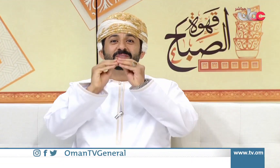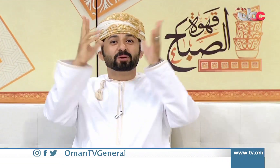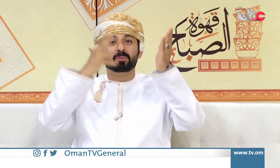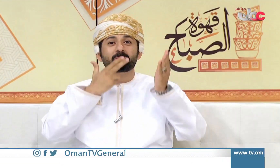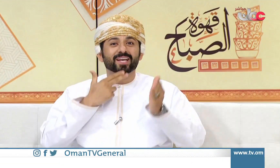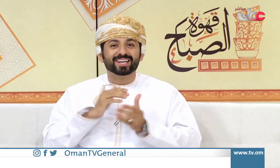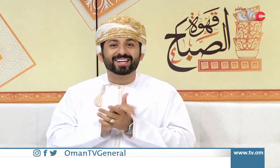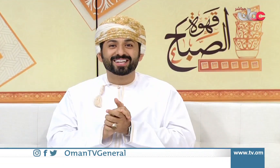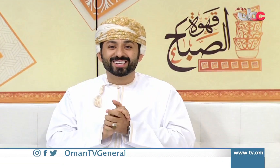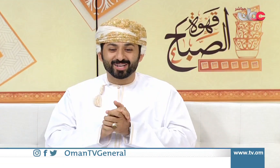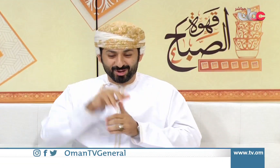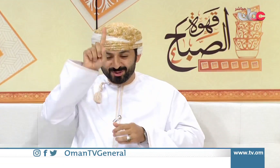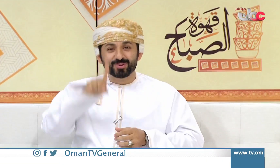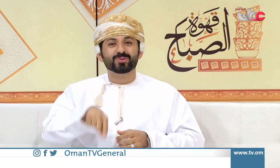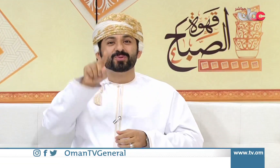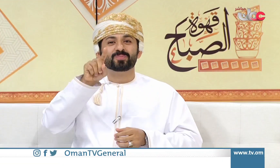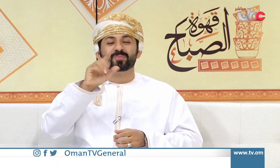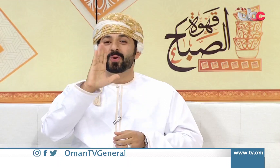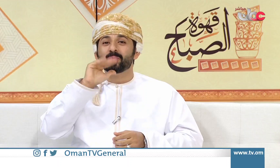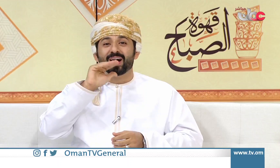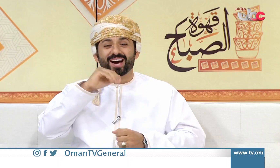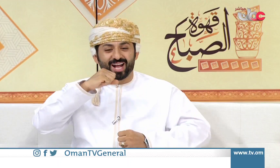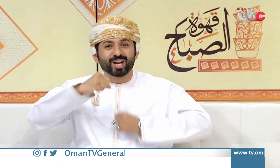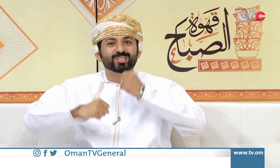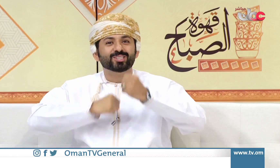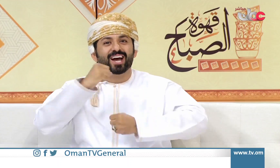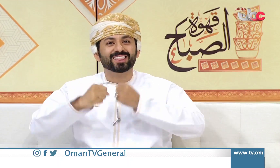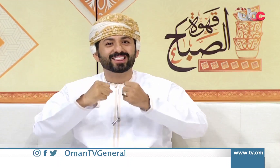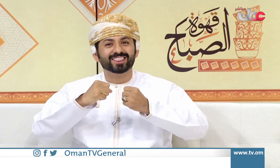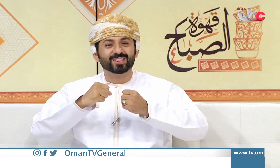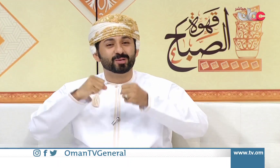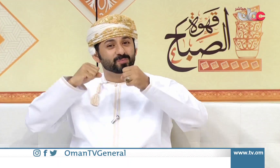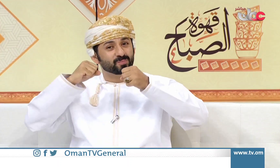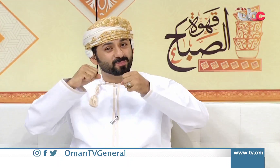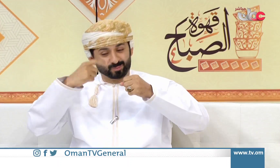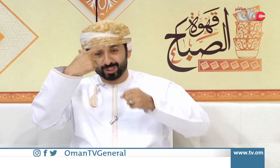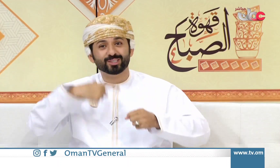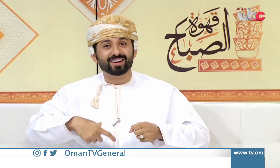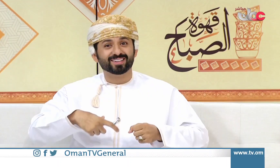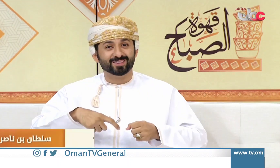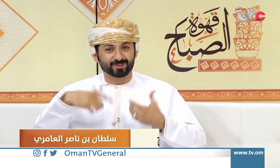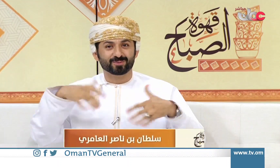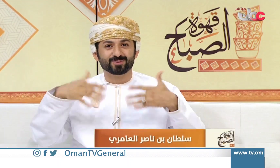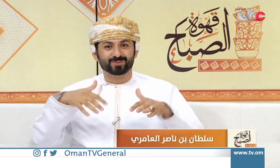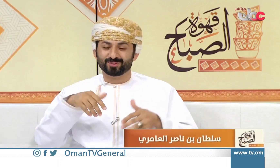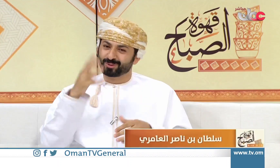صباح الخير للجميع طبعاً اليوم العمالي للنشاط البدني طبعاً لابد